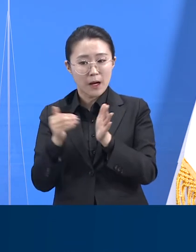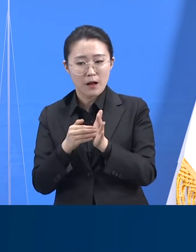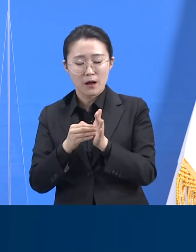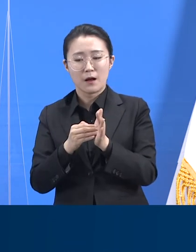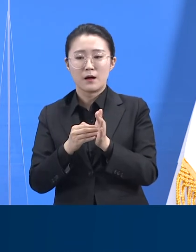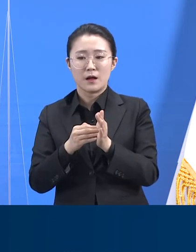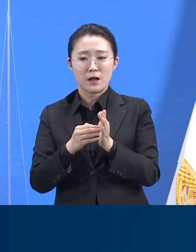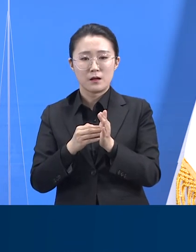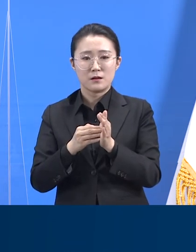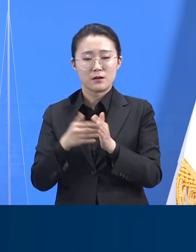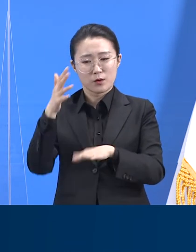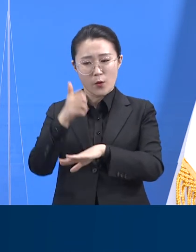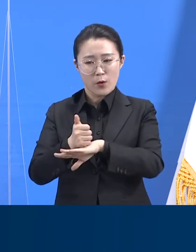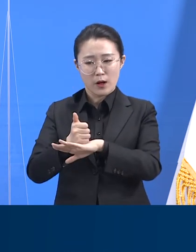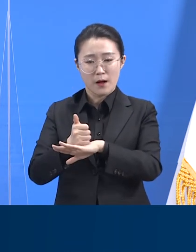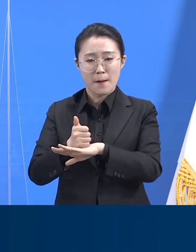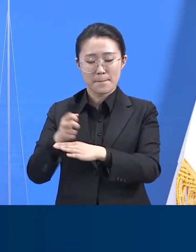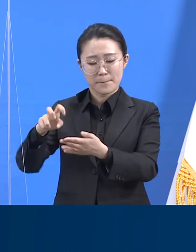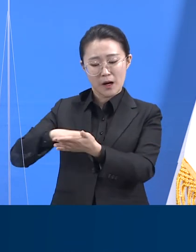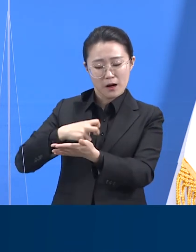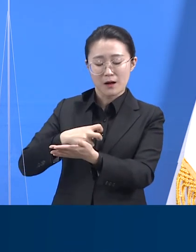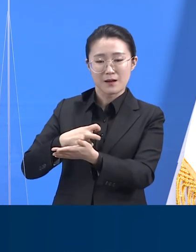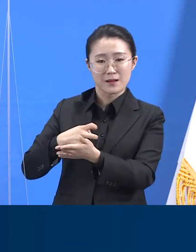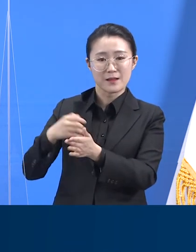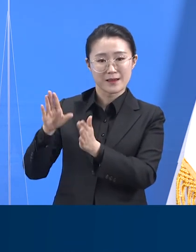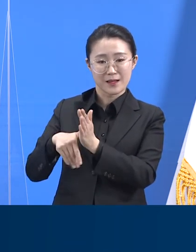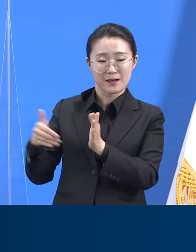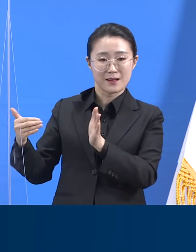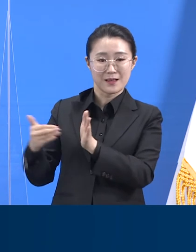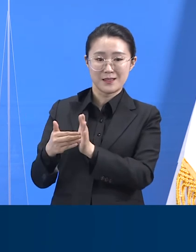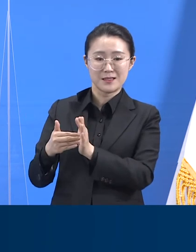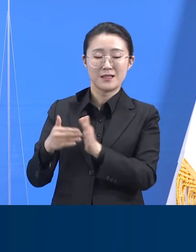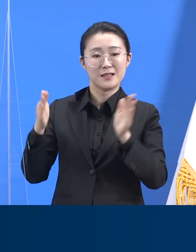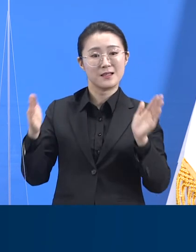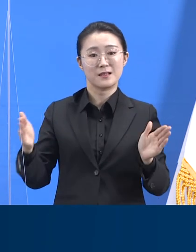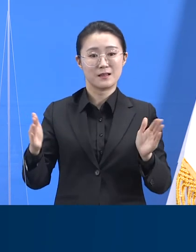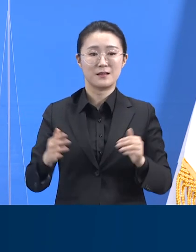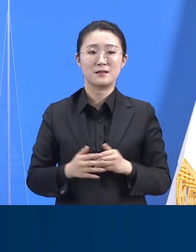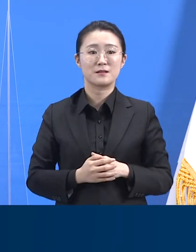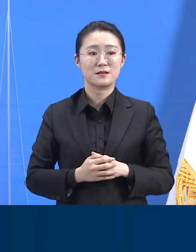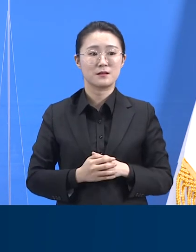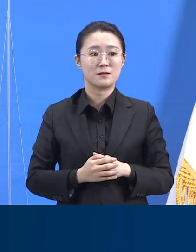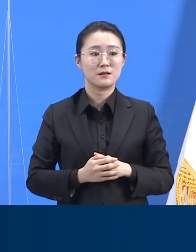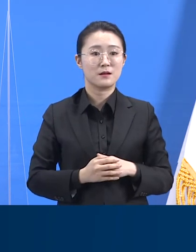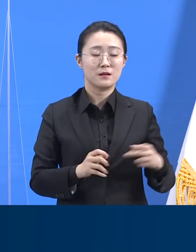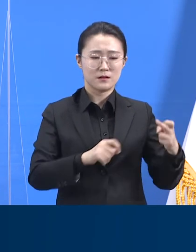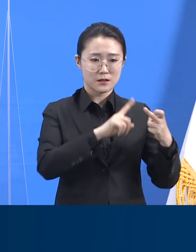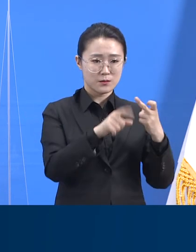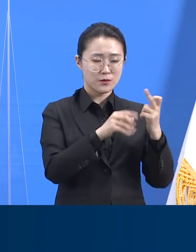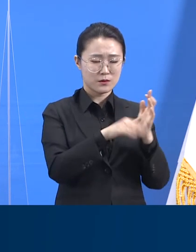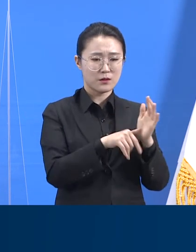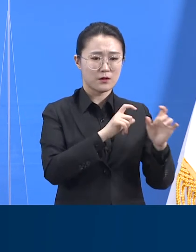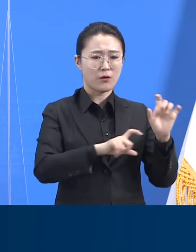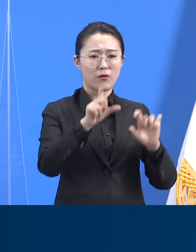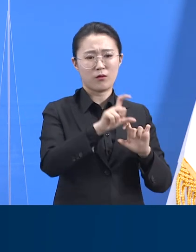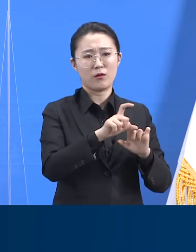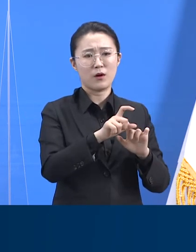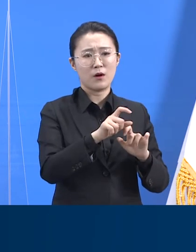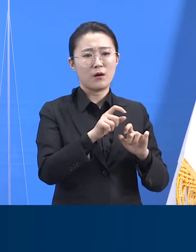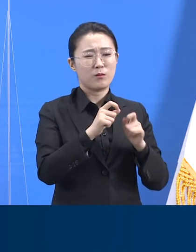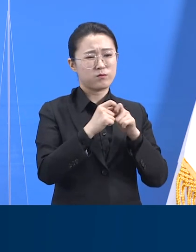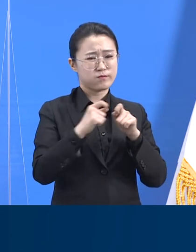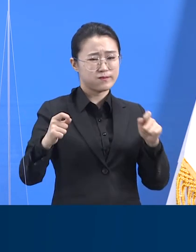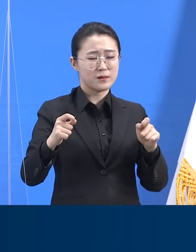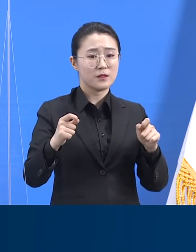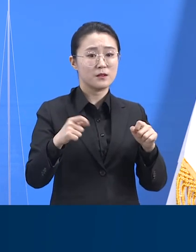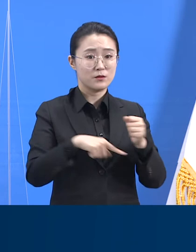기간입니다. 오늘 말씀드린 자료 중 12월과 1월의 자료값이 더 나쁜 것은 3차 유행의